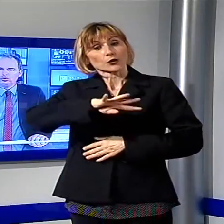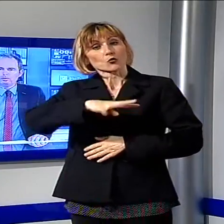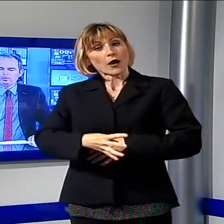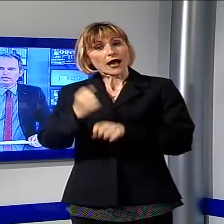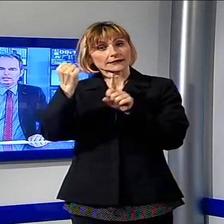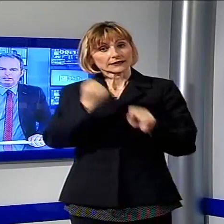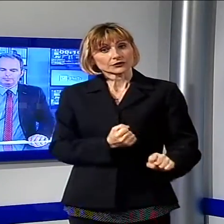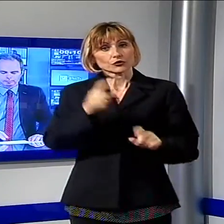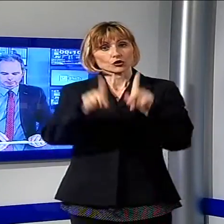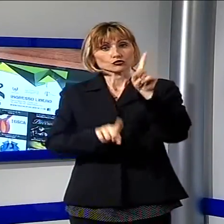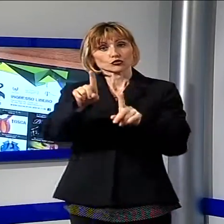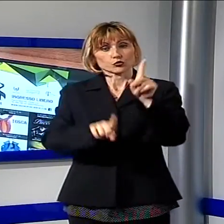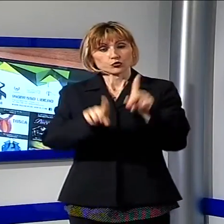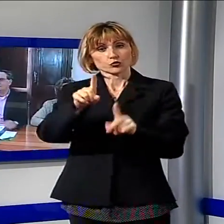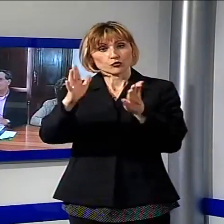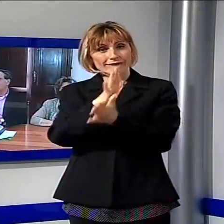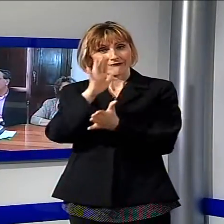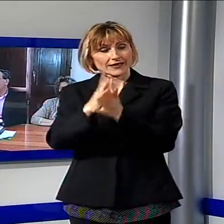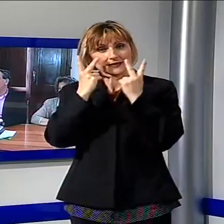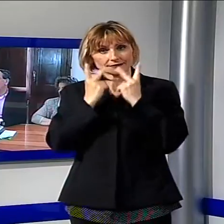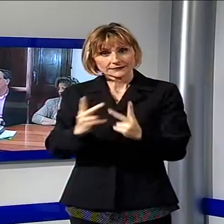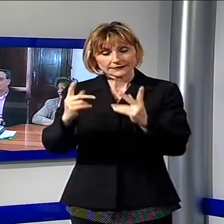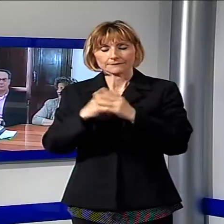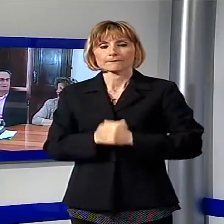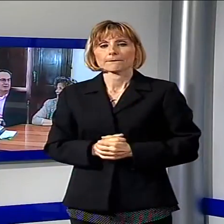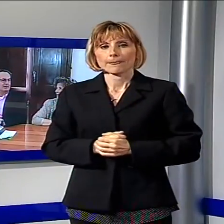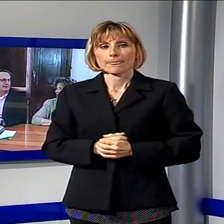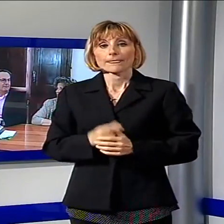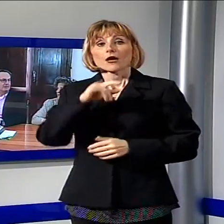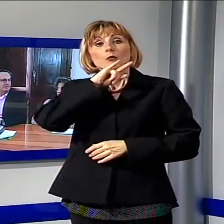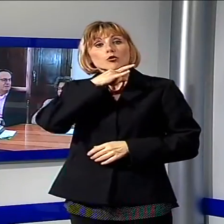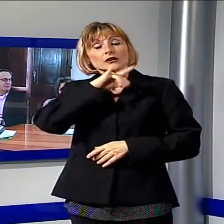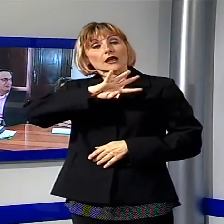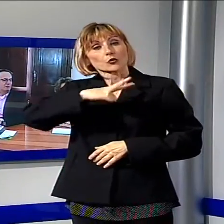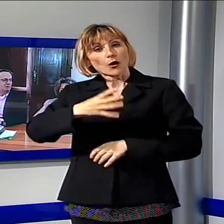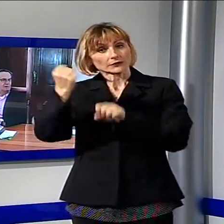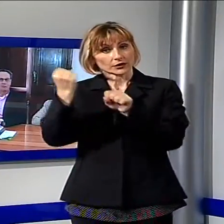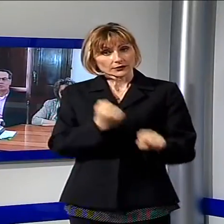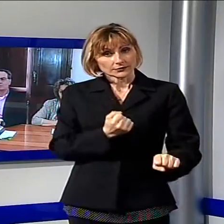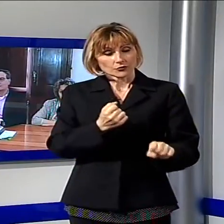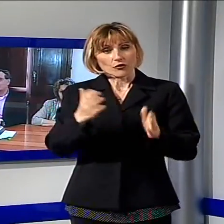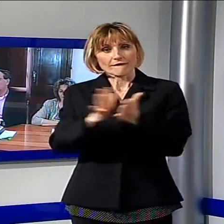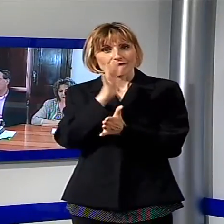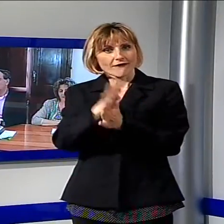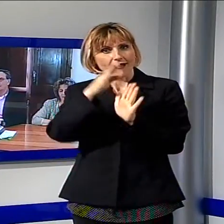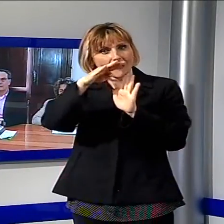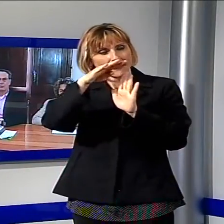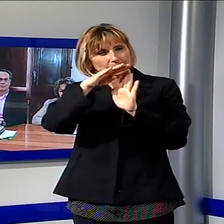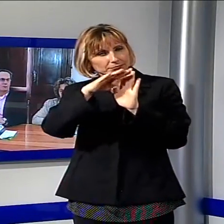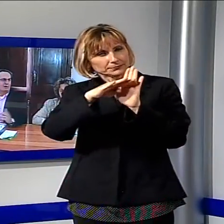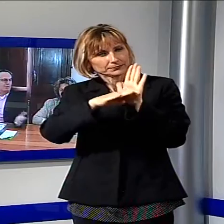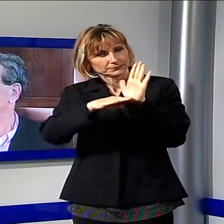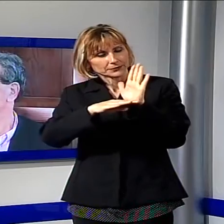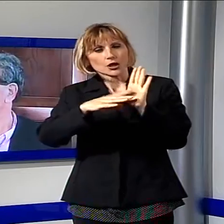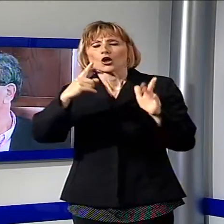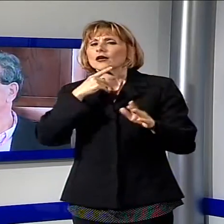del Giugno Porcarese. È giunto alla sua quarta edizione il Giugno Porcarese, la serie di manifestazioni,